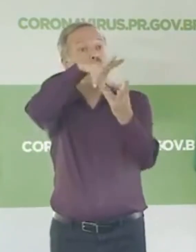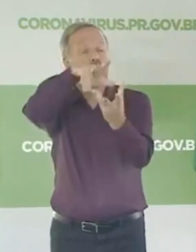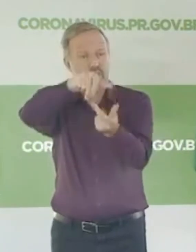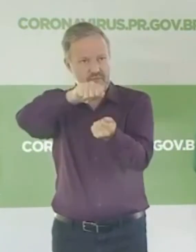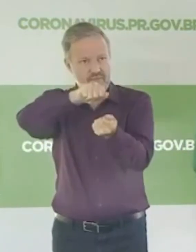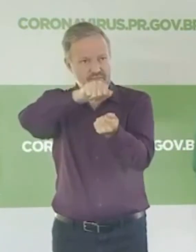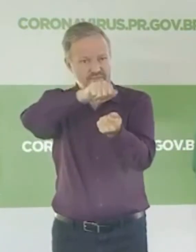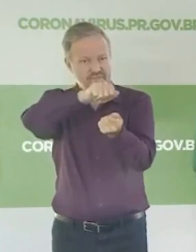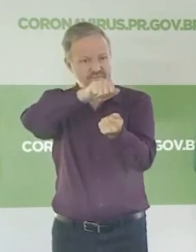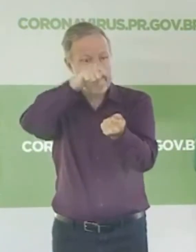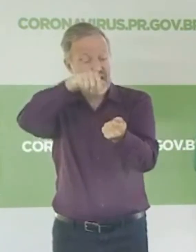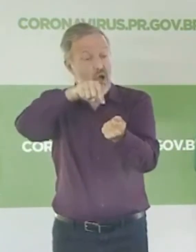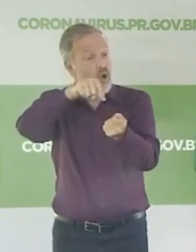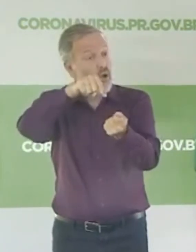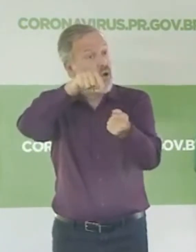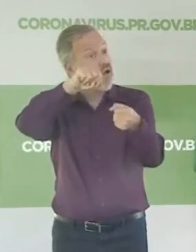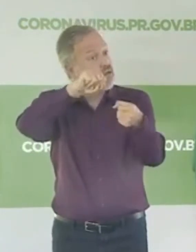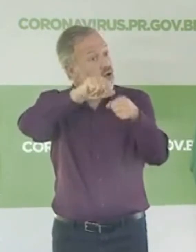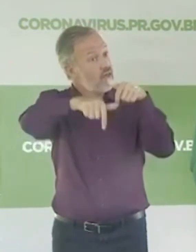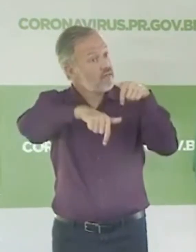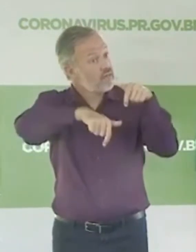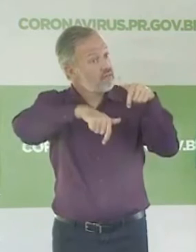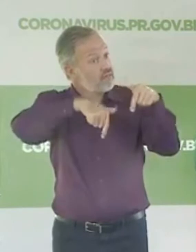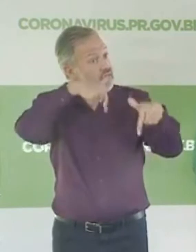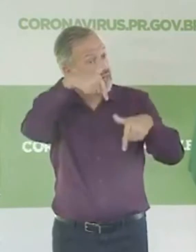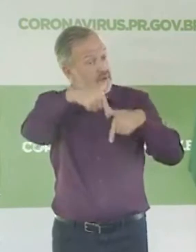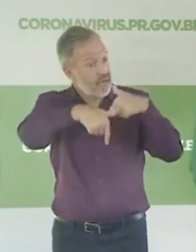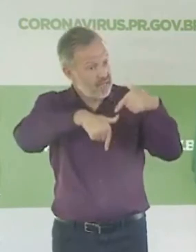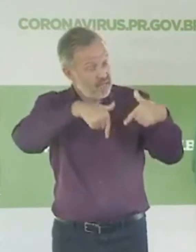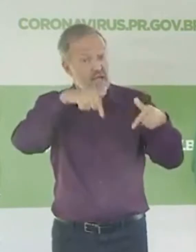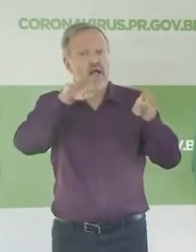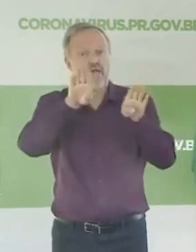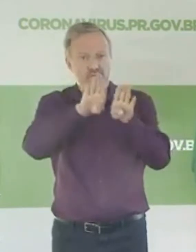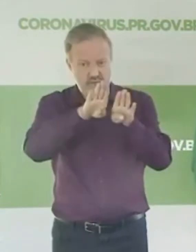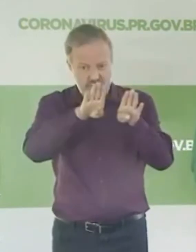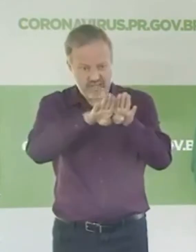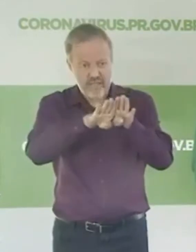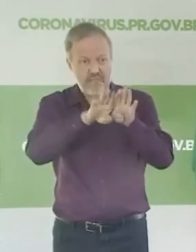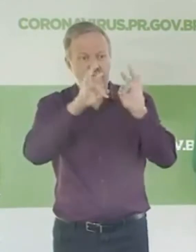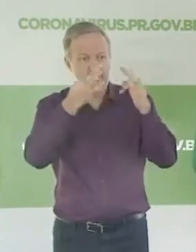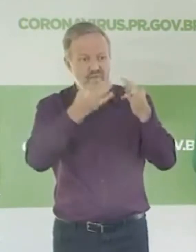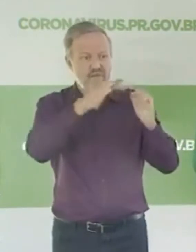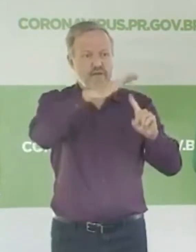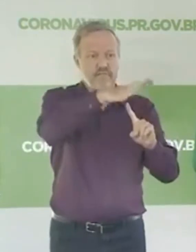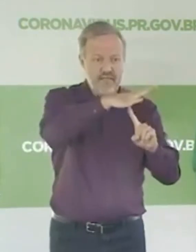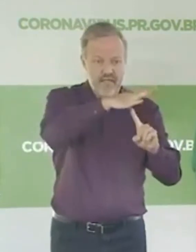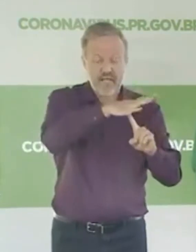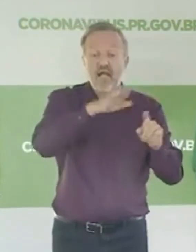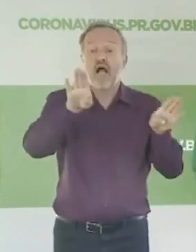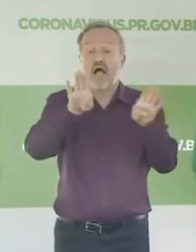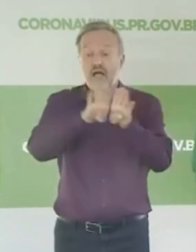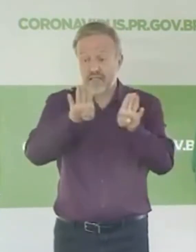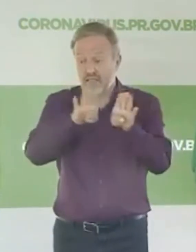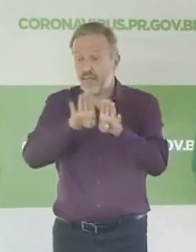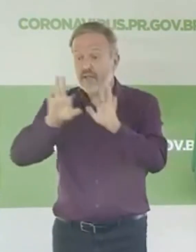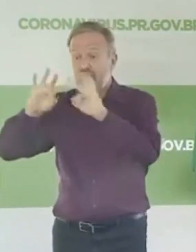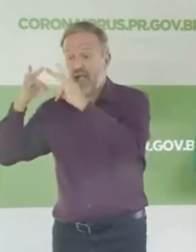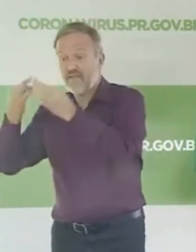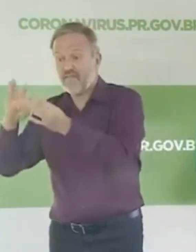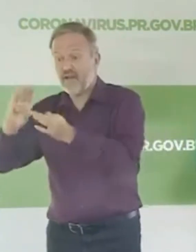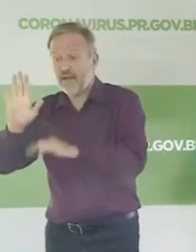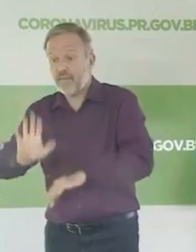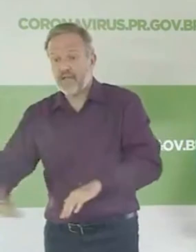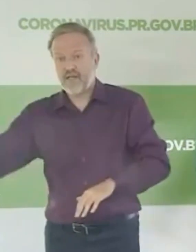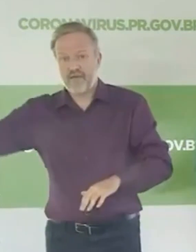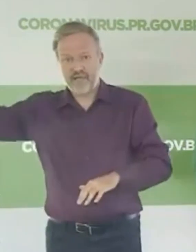alimentos para as famílias paranaenses, nós produzimos para as famílias brasileiras e alimentamos mais um bilhão de pessoas em todo